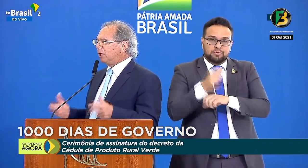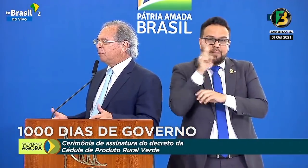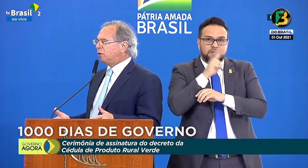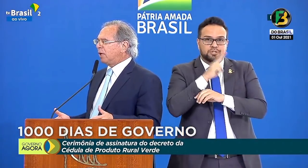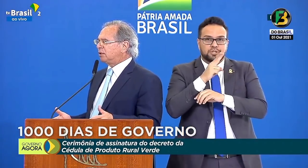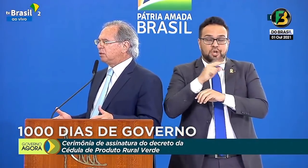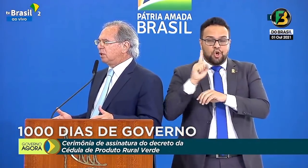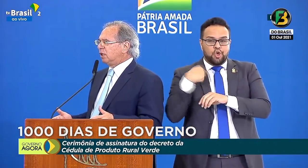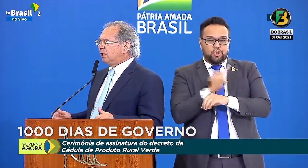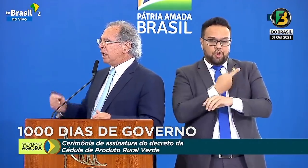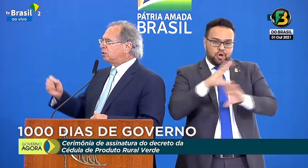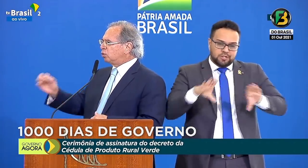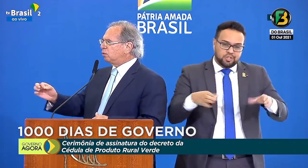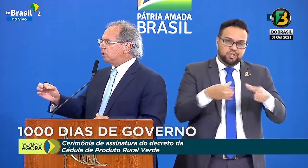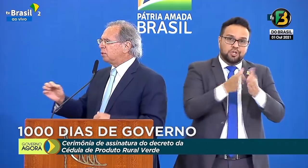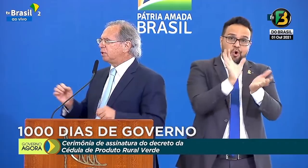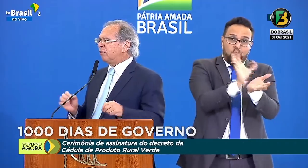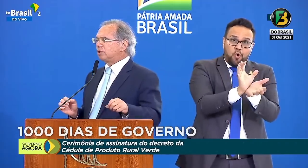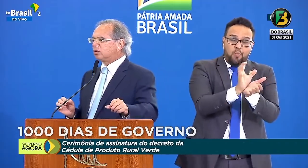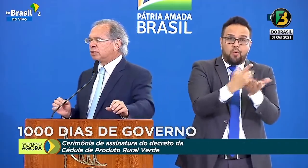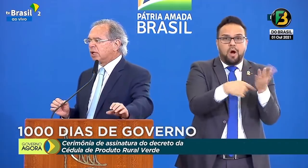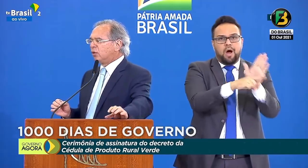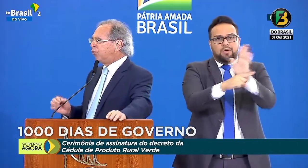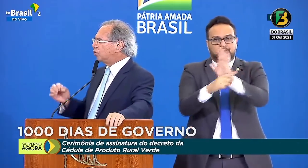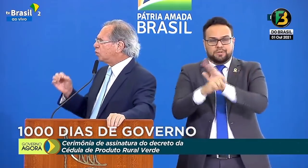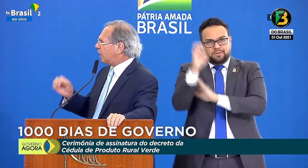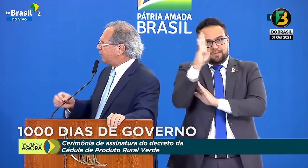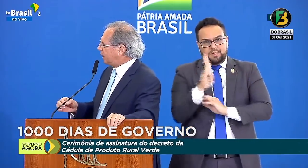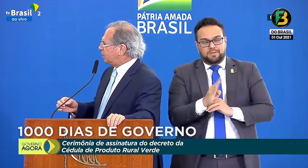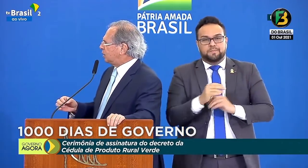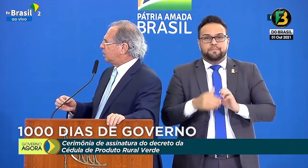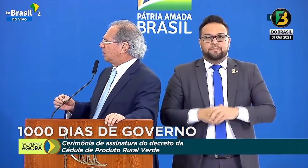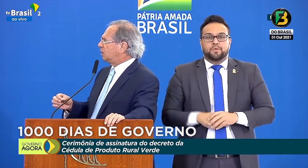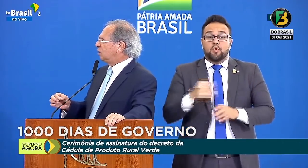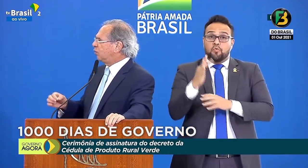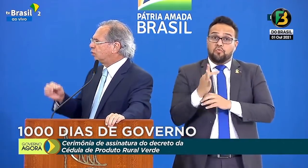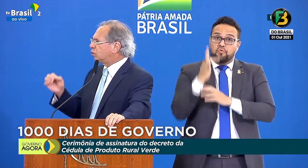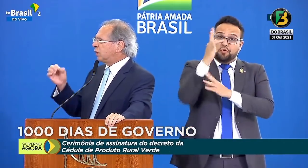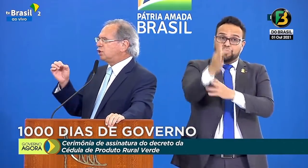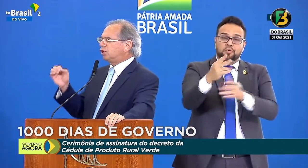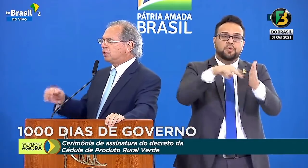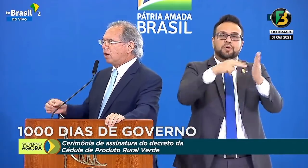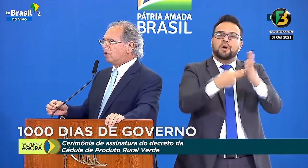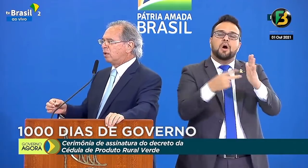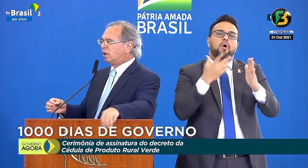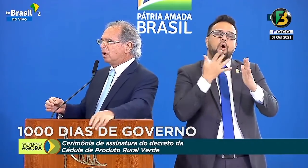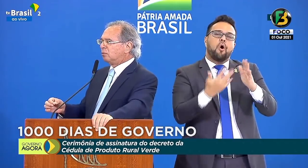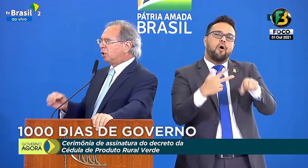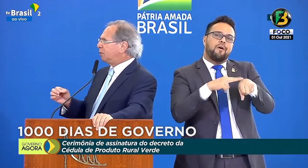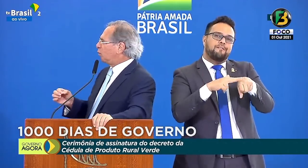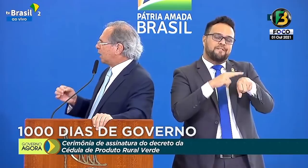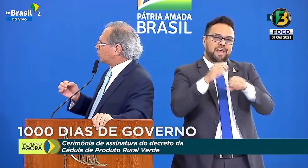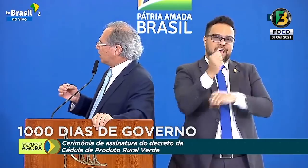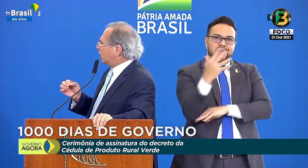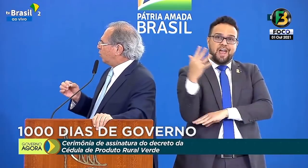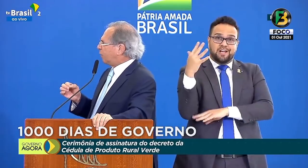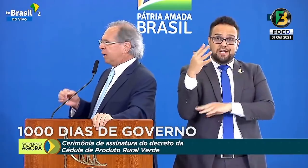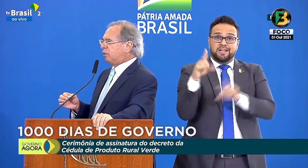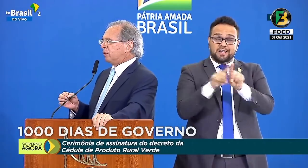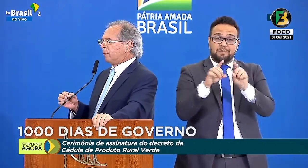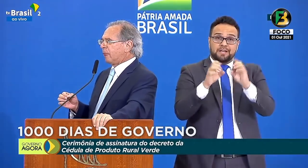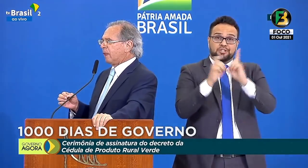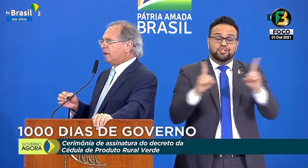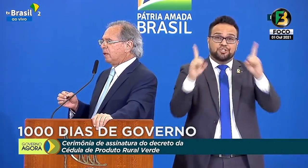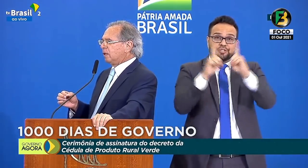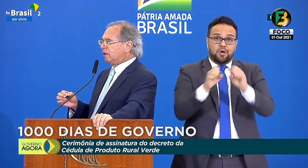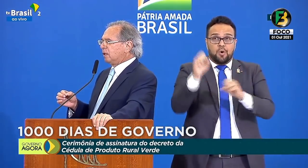remando pelo Brasil. E as últimas observações, o futuro é verde e o futuro é digital. Pois bem, o Brasil ganhou o